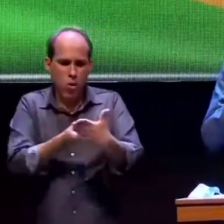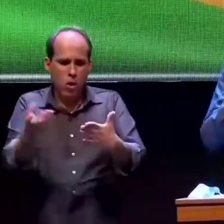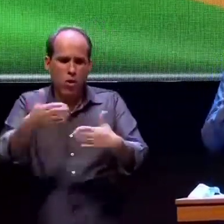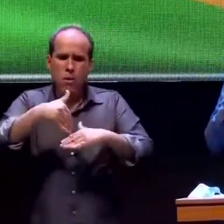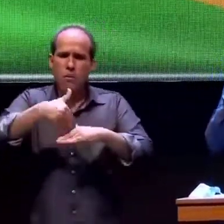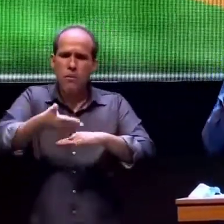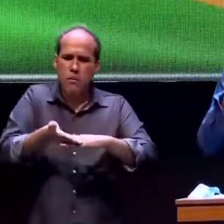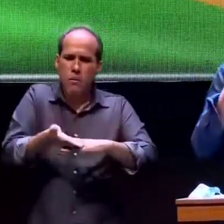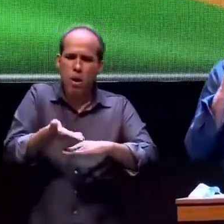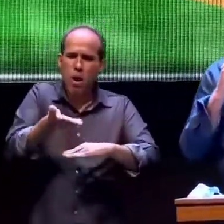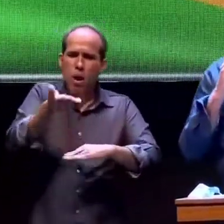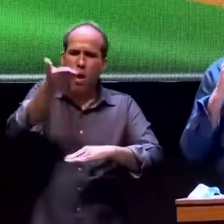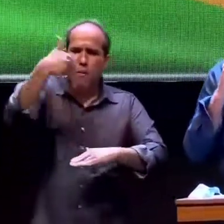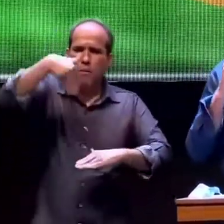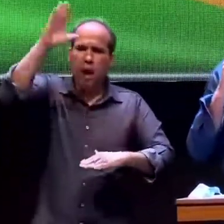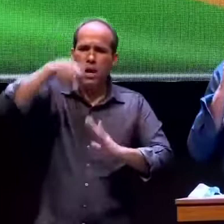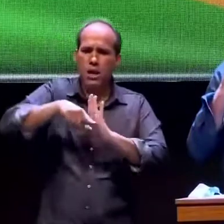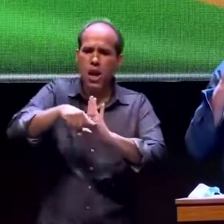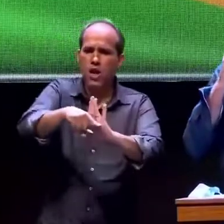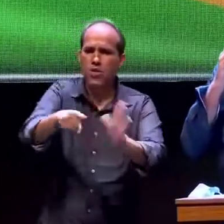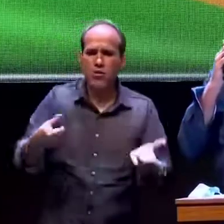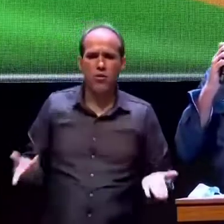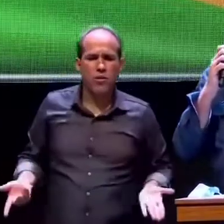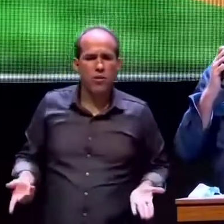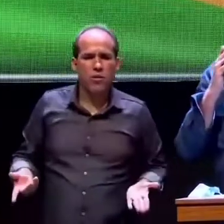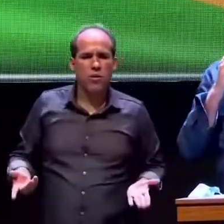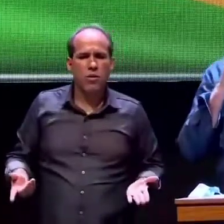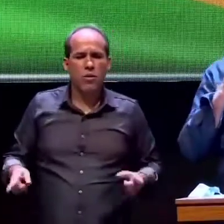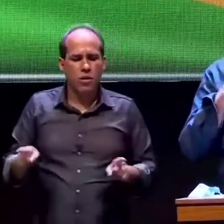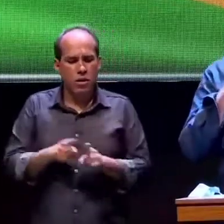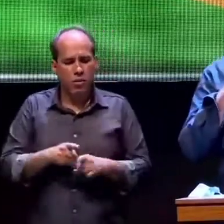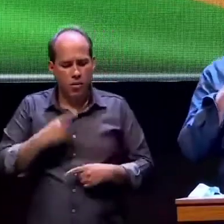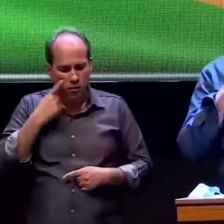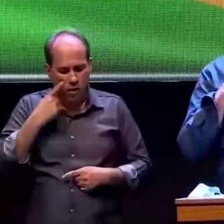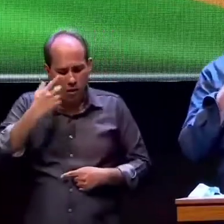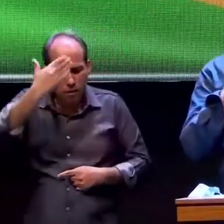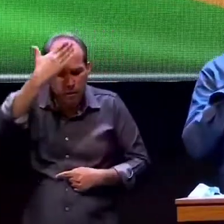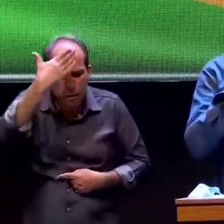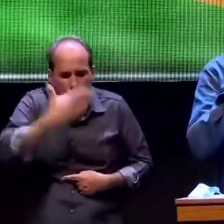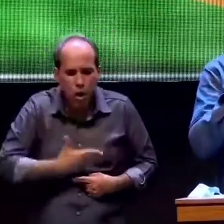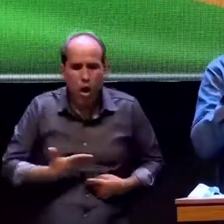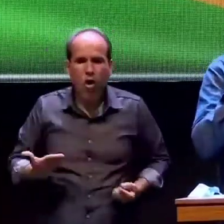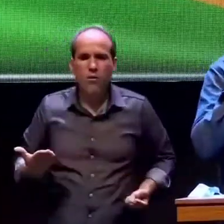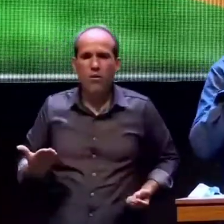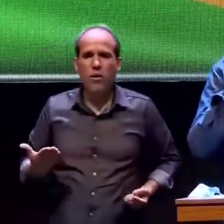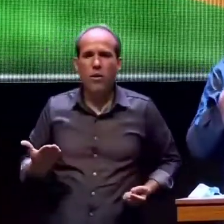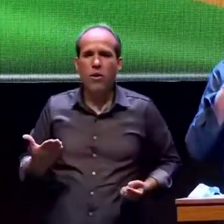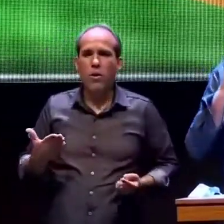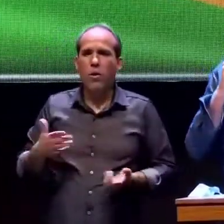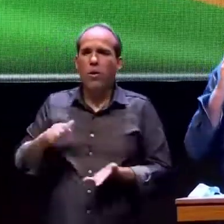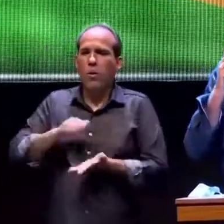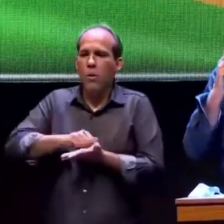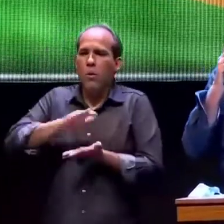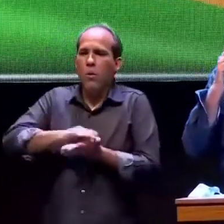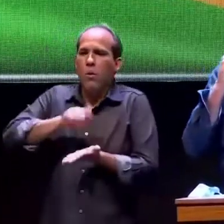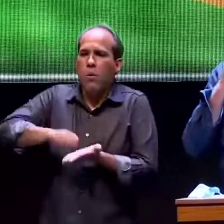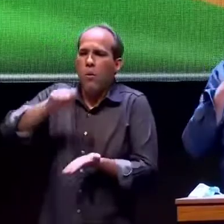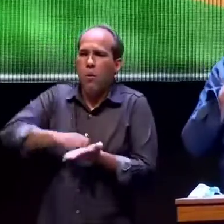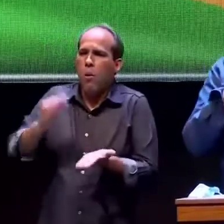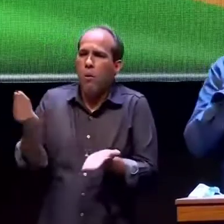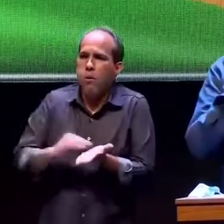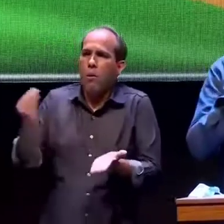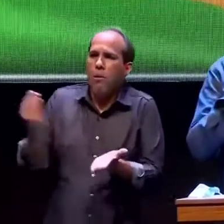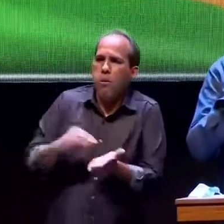mais um indício ou melhor uma constatação da super notificação de